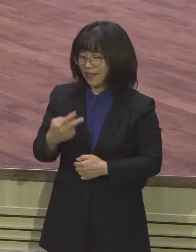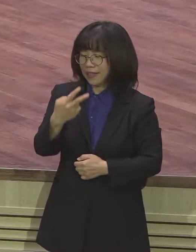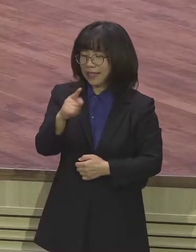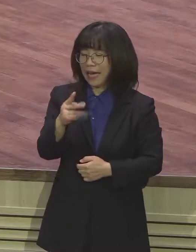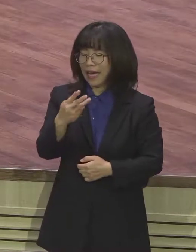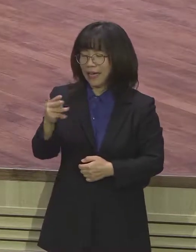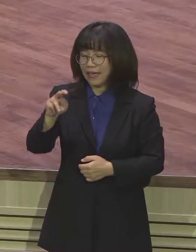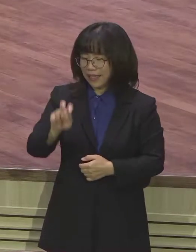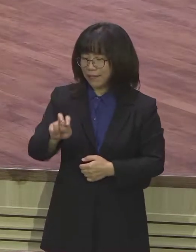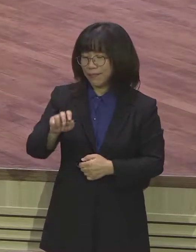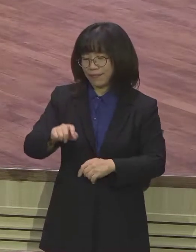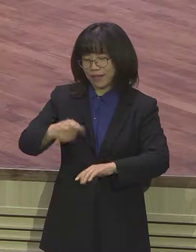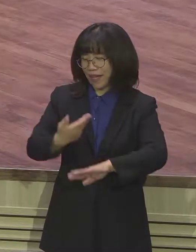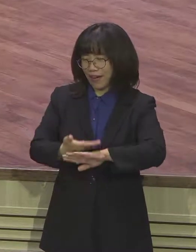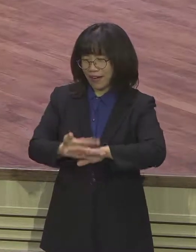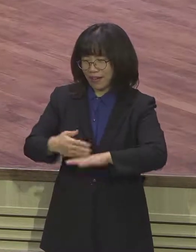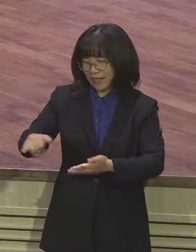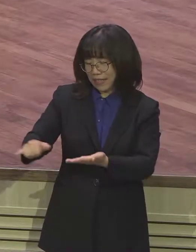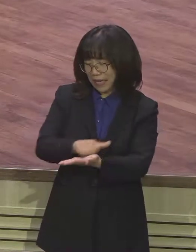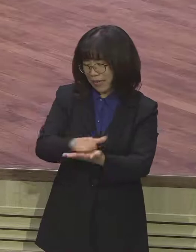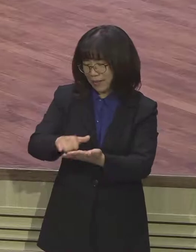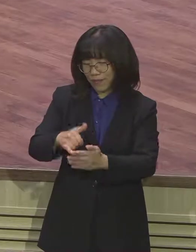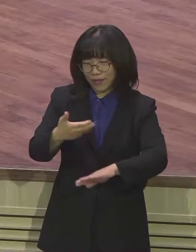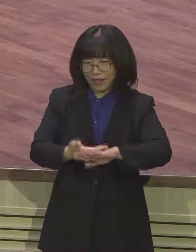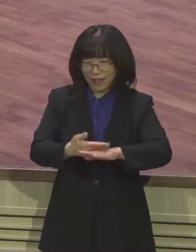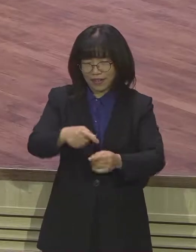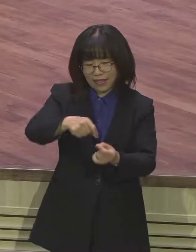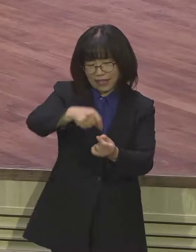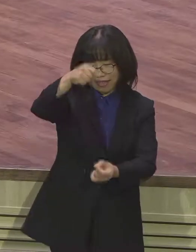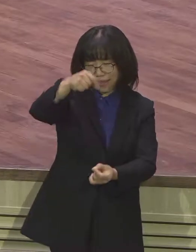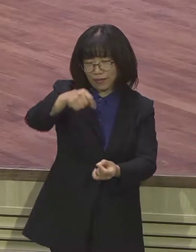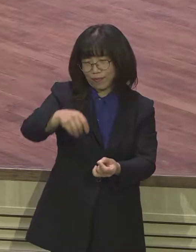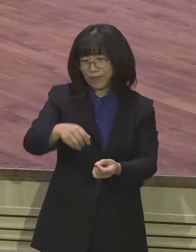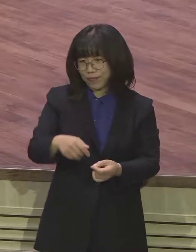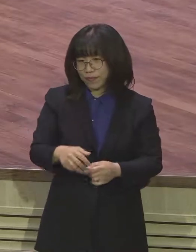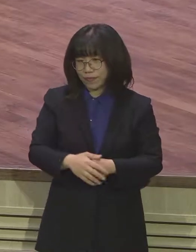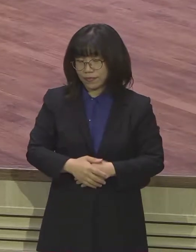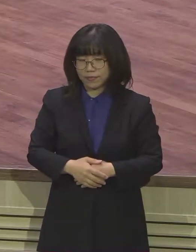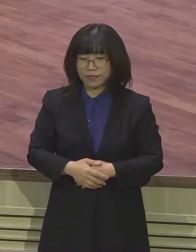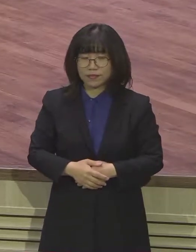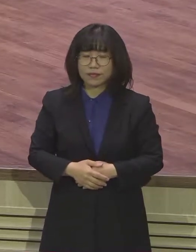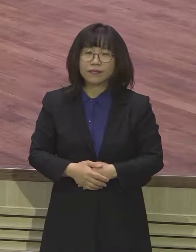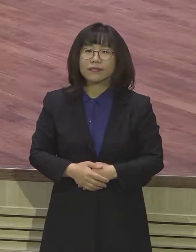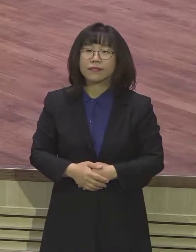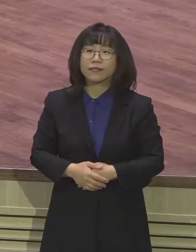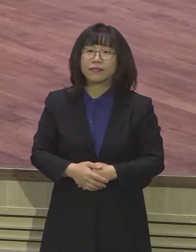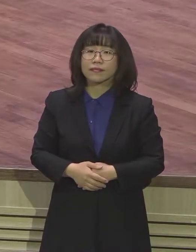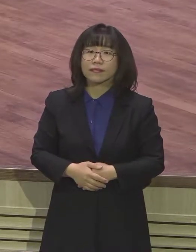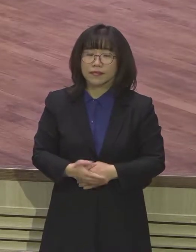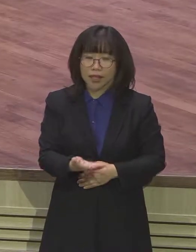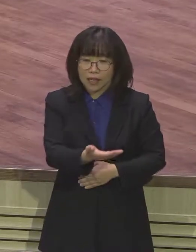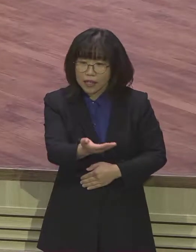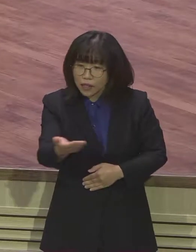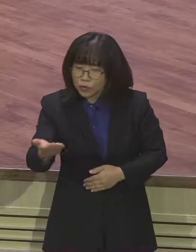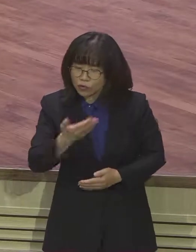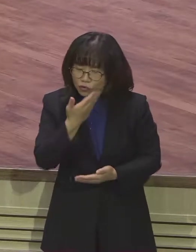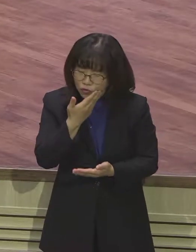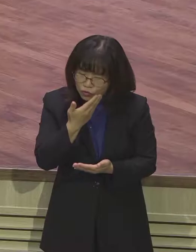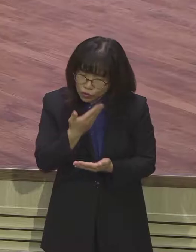오늘 여러분들께서 이 암호스 말씀이 굉장히 무겁고 심판의 메시지이긴 하지만 굉장히 큰 저는 이 말씀을 준비하면서 굉장히 큰